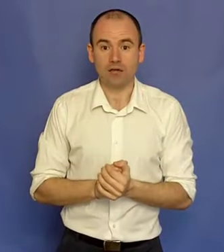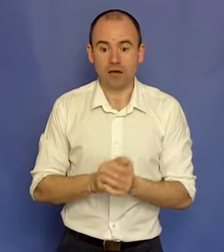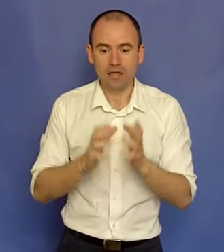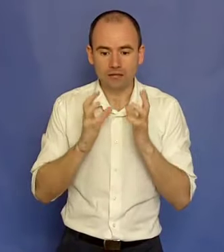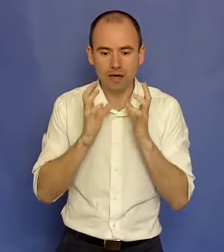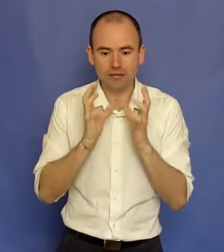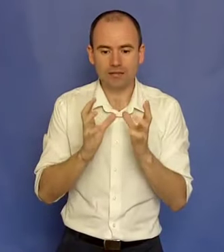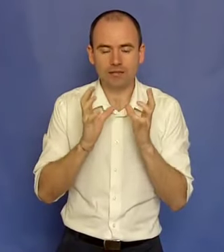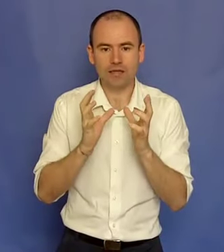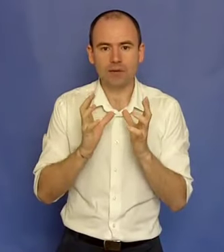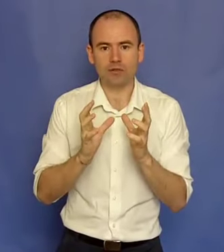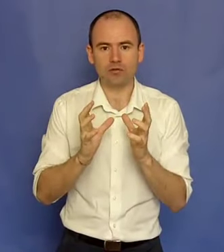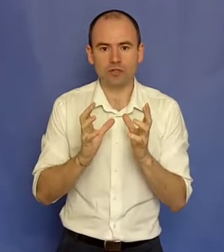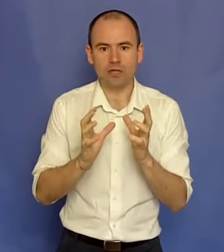Asta este cheia pasiunii.